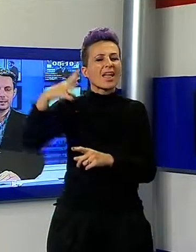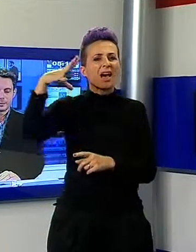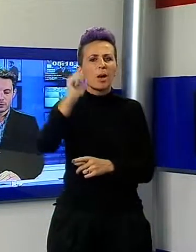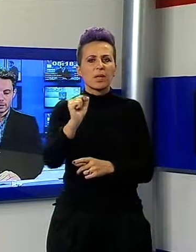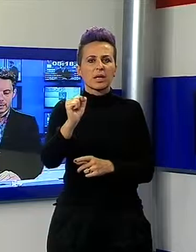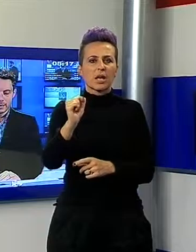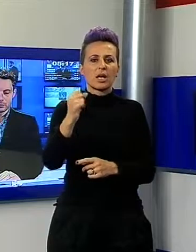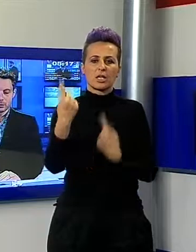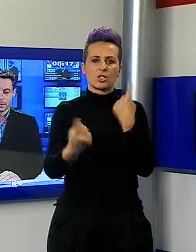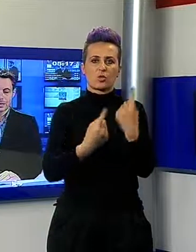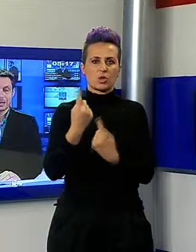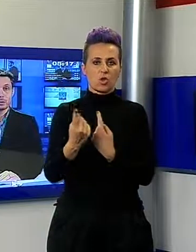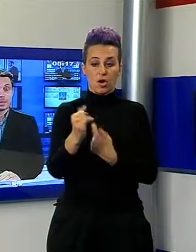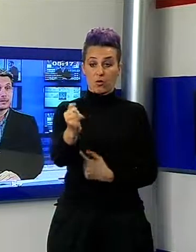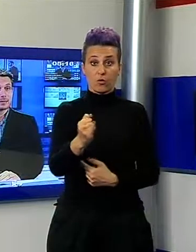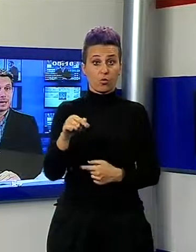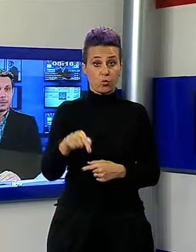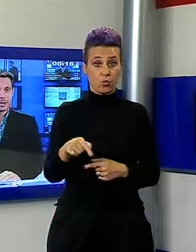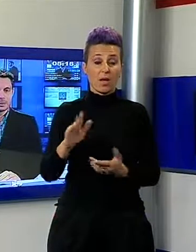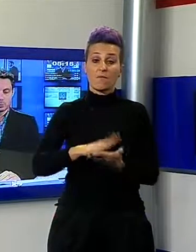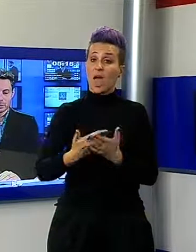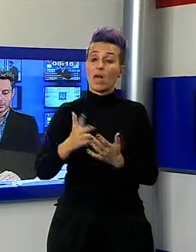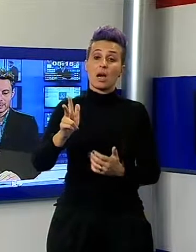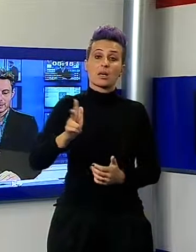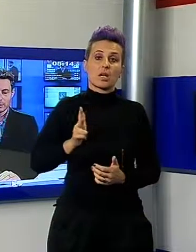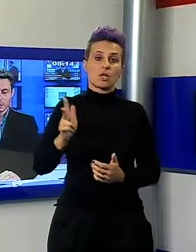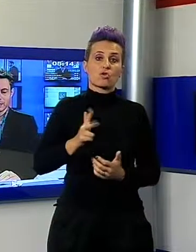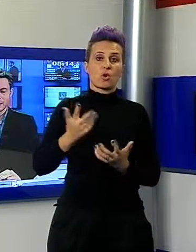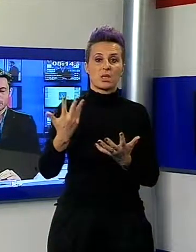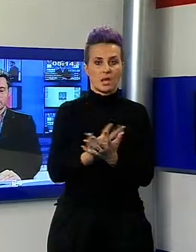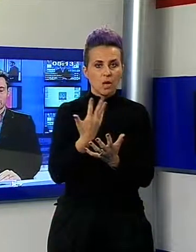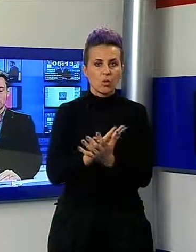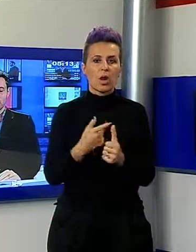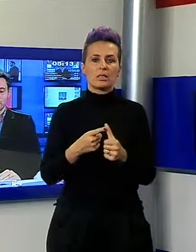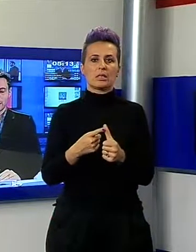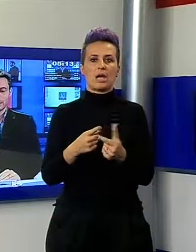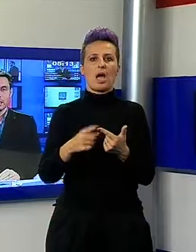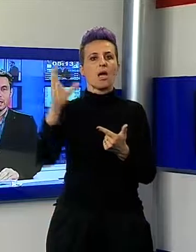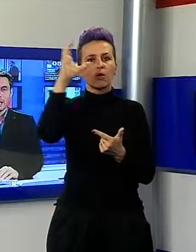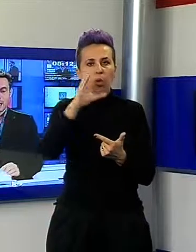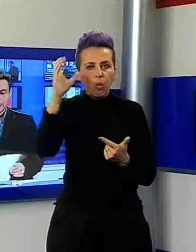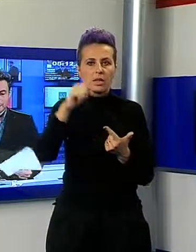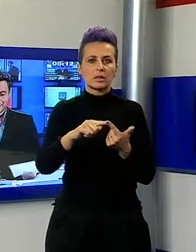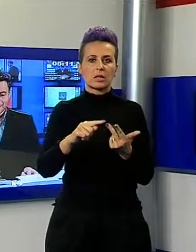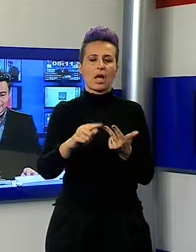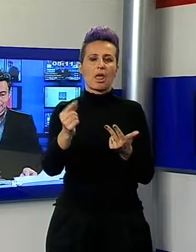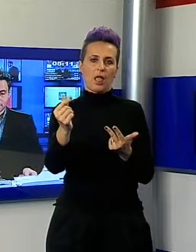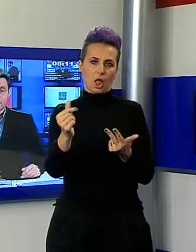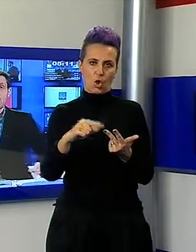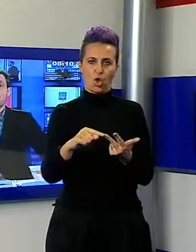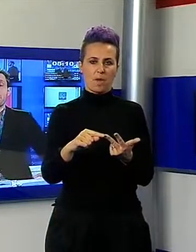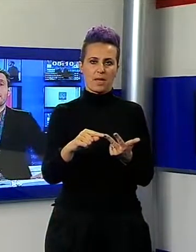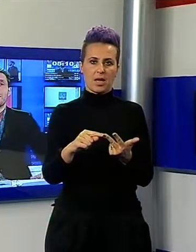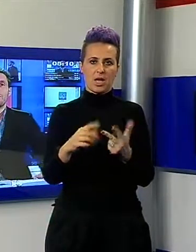considerazione la risorsa naturalistica, ma anche turistica ed economica che questo tratto di torrente rappresenta.